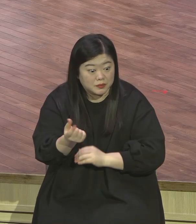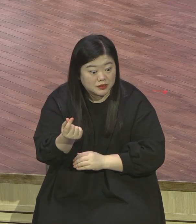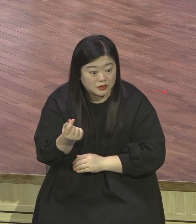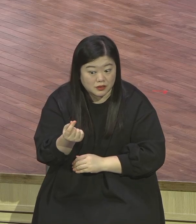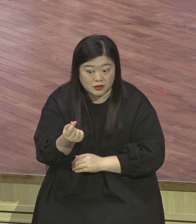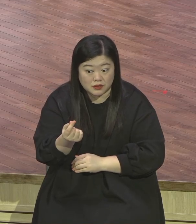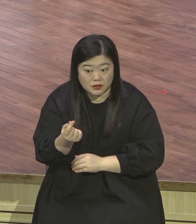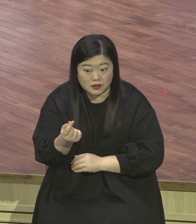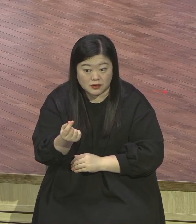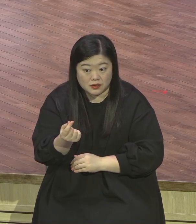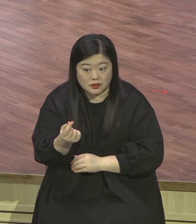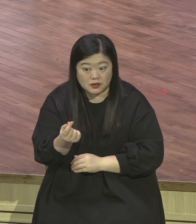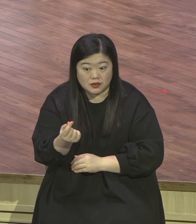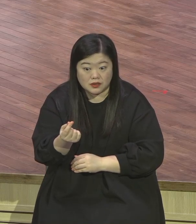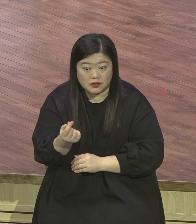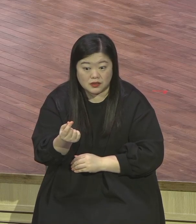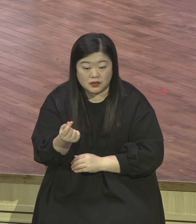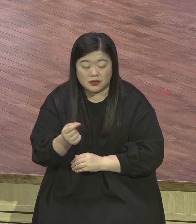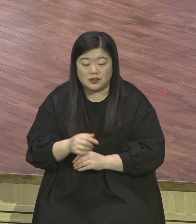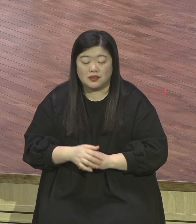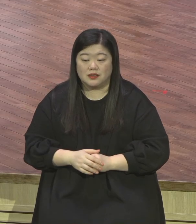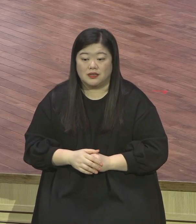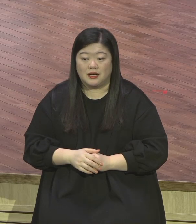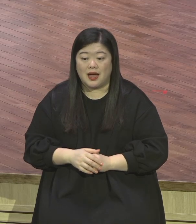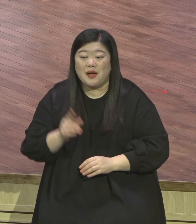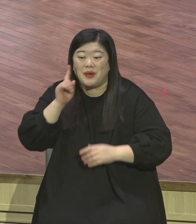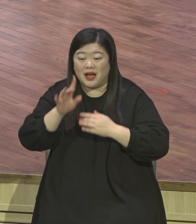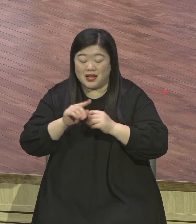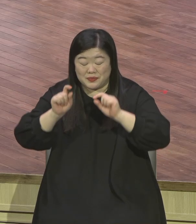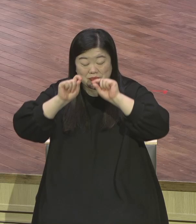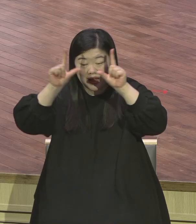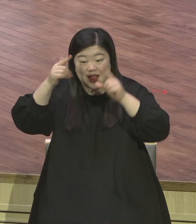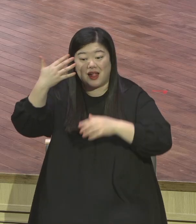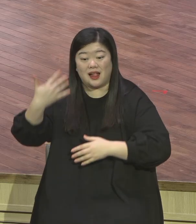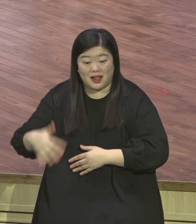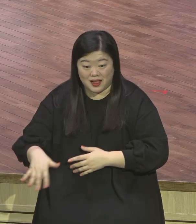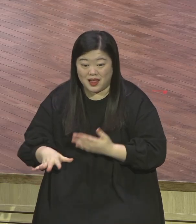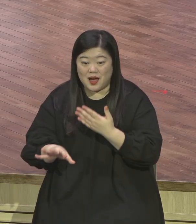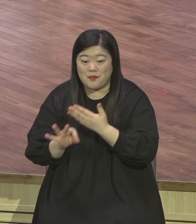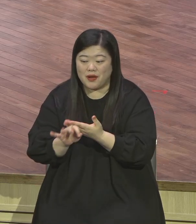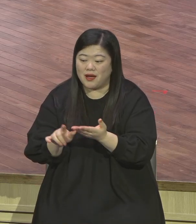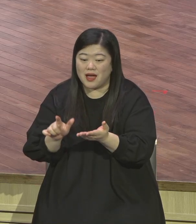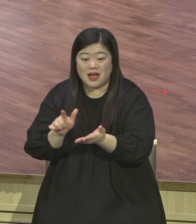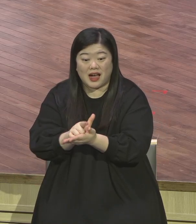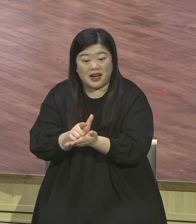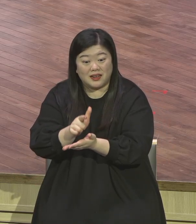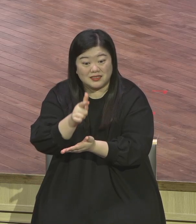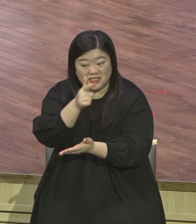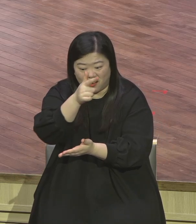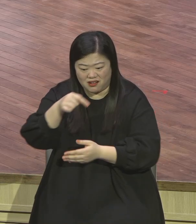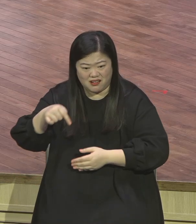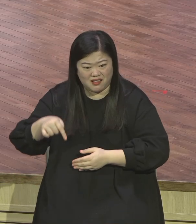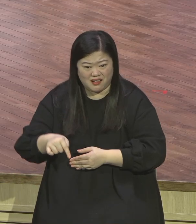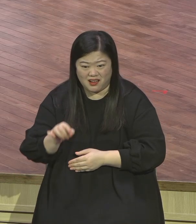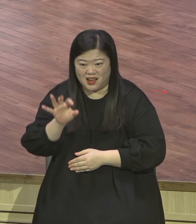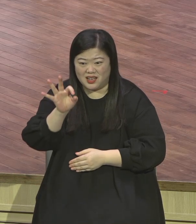이 가난한 동네에서 이 수준에서 이런 문화상대에서 본당 세우고 교회를 위해서 이렇게